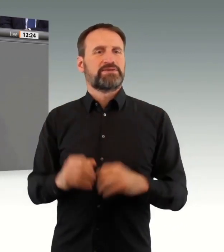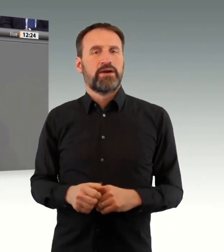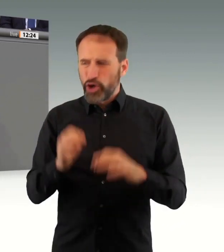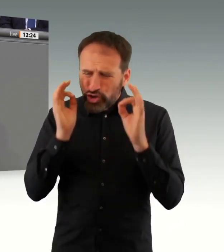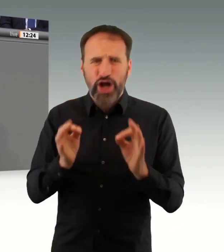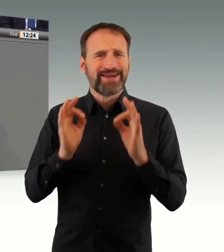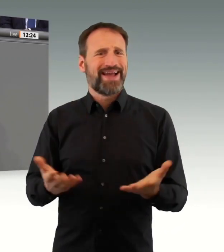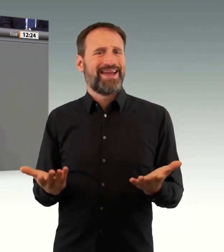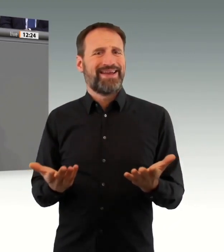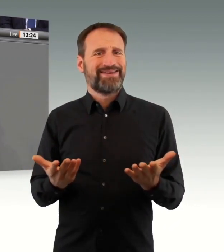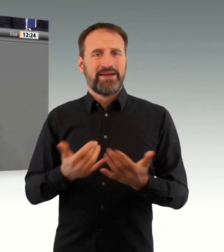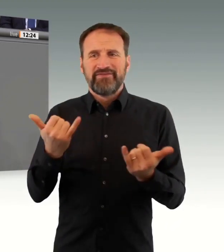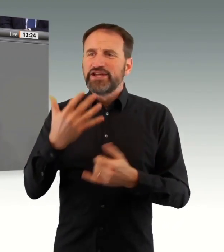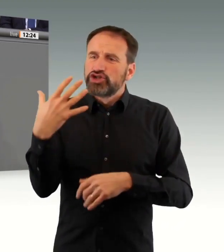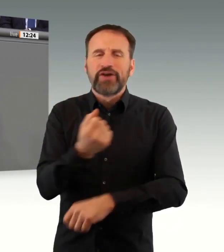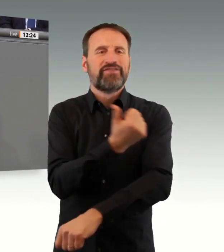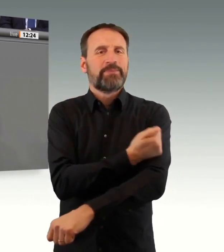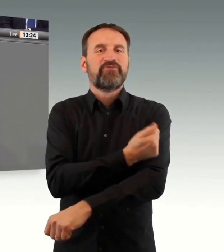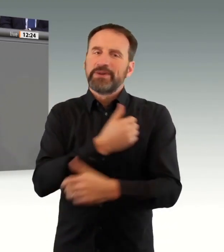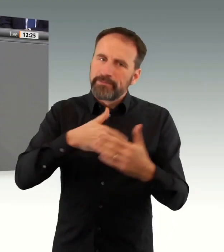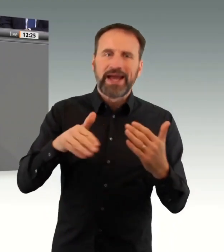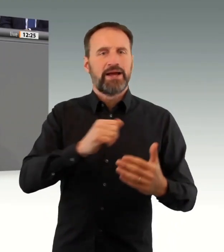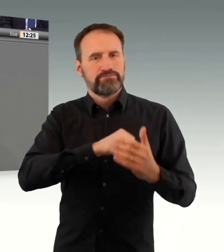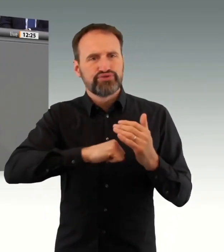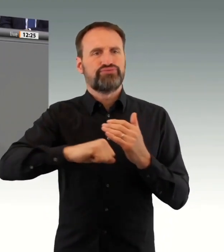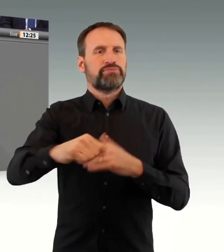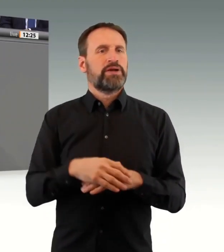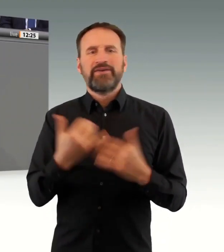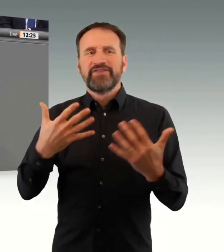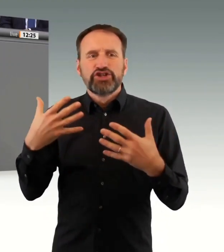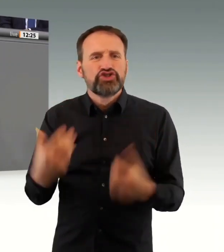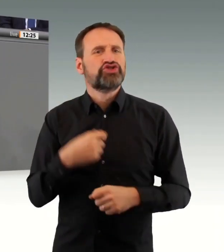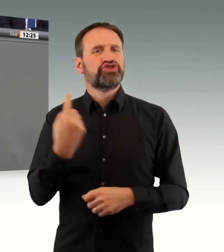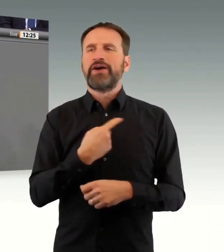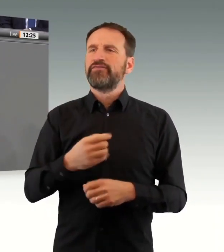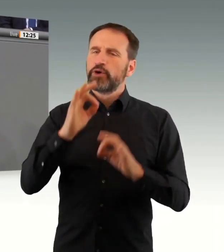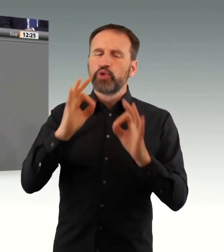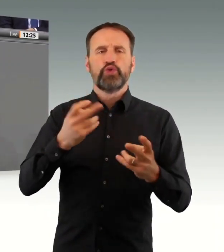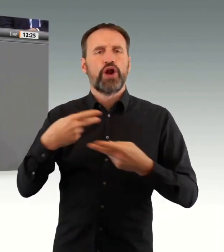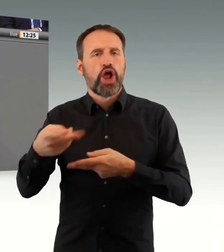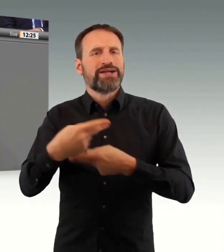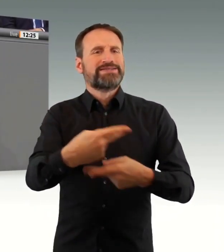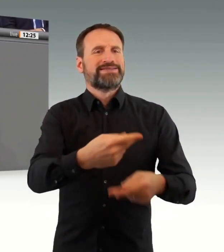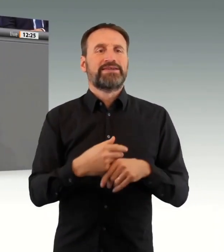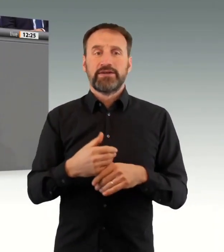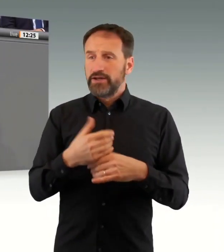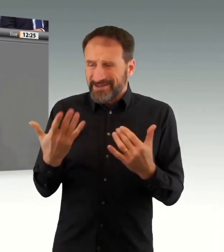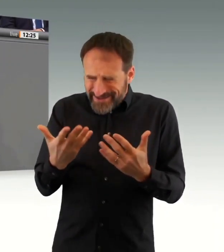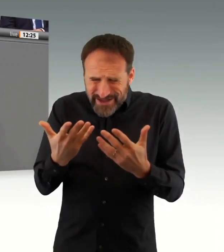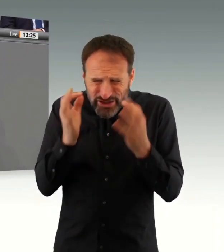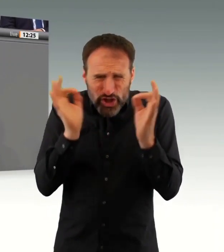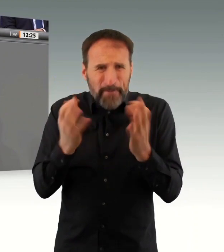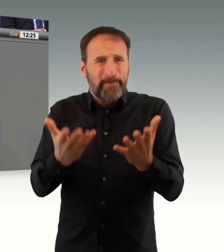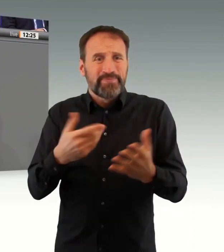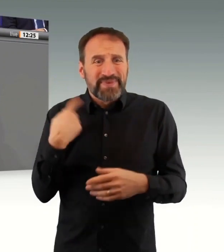bis in den Praxen ein Termin frei ist, um eine Booster-Impfung für über 70-Jährige abzuholen. Das ist doch die Situation,